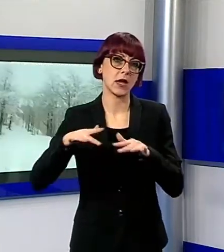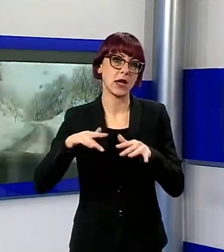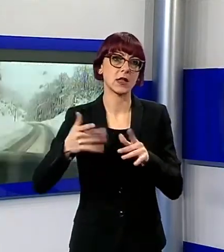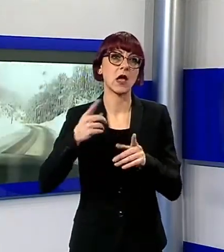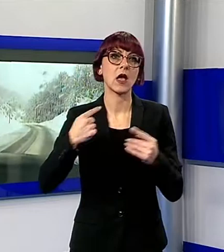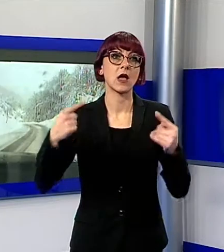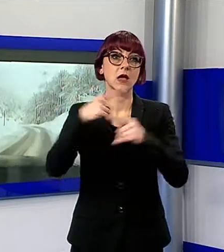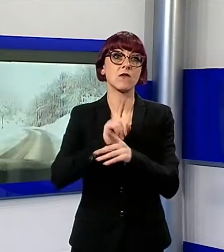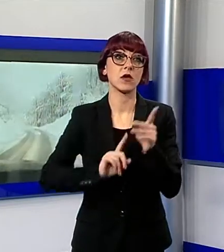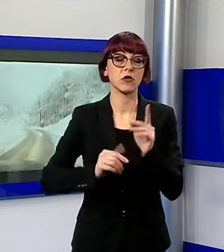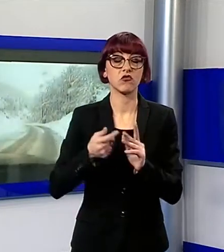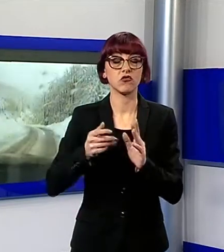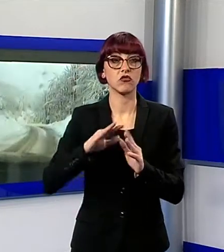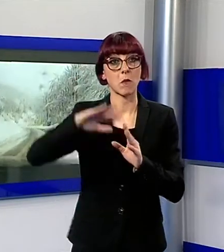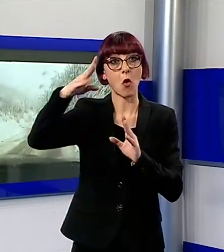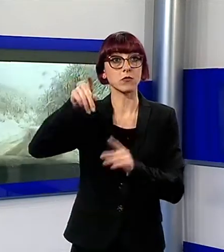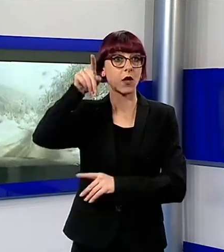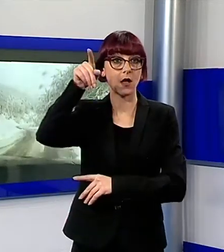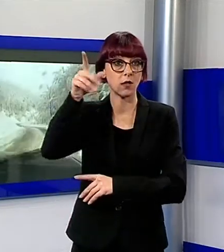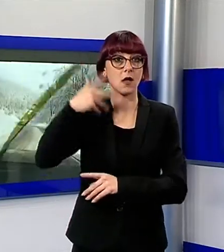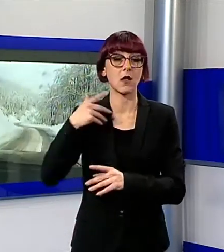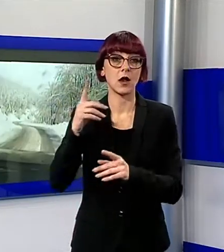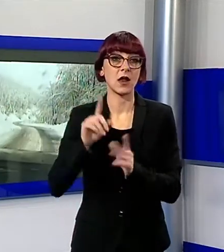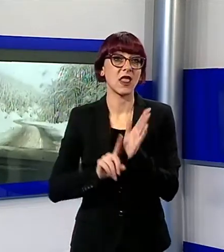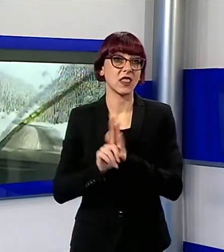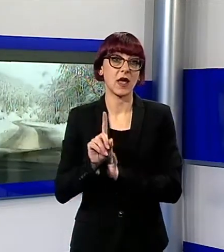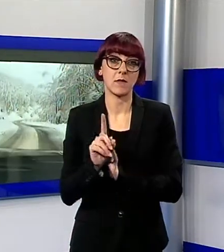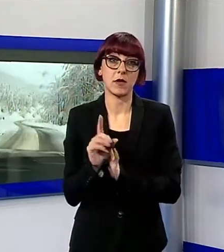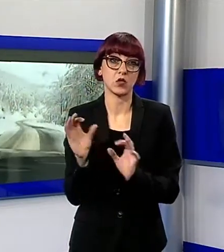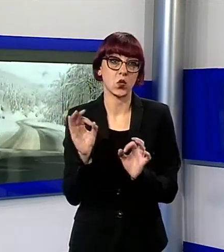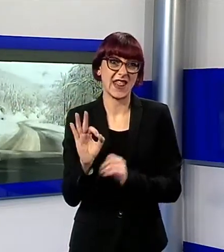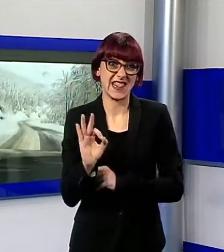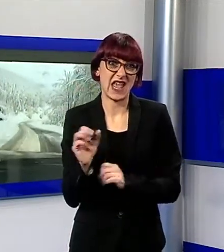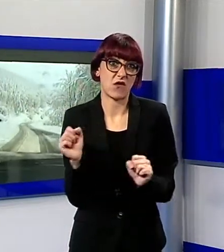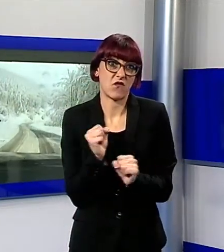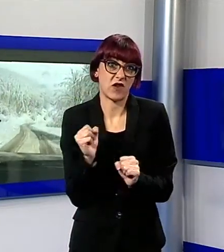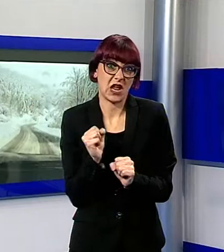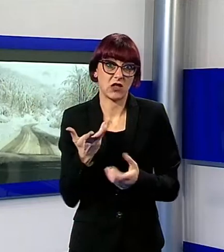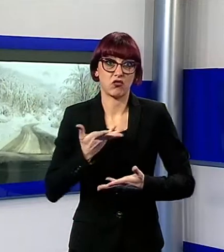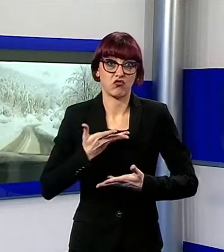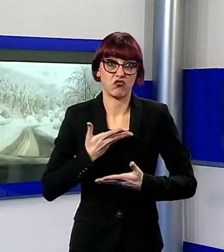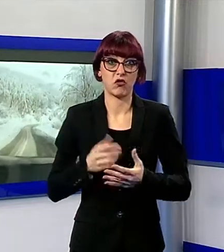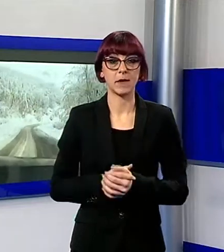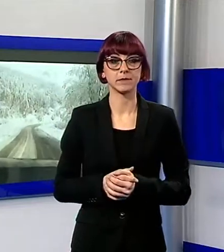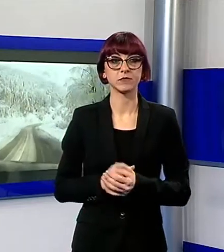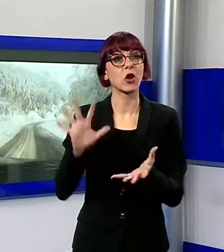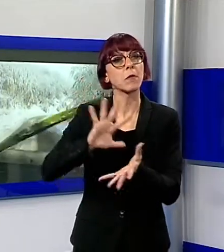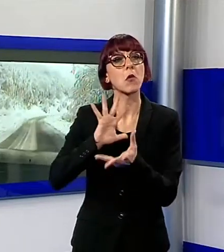temperature sotto lo zero. Questi fenomeni sono molto pericolosi perché si assiste ad una radicale trasformazione del manto